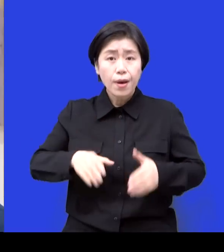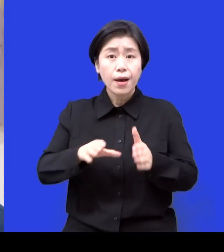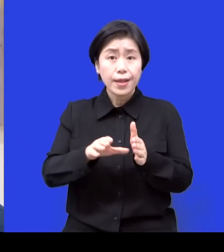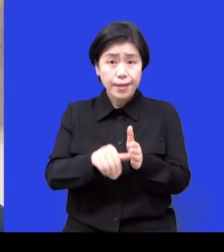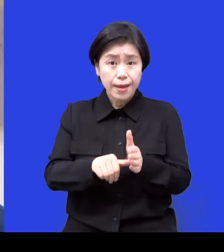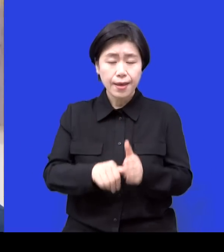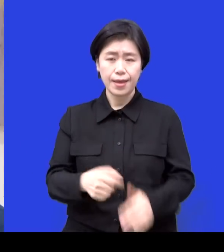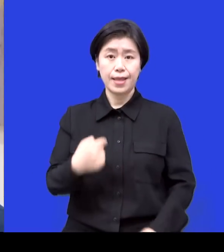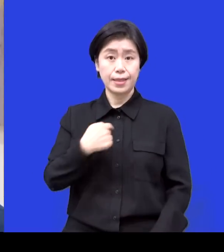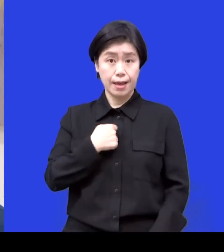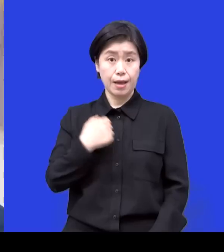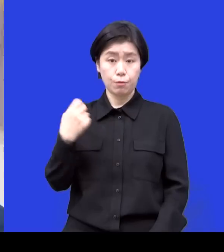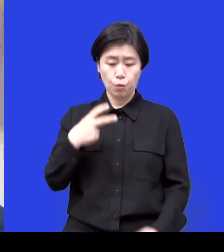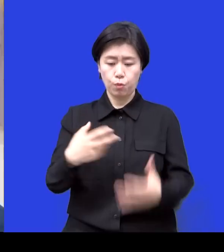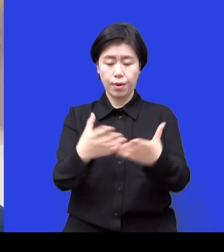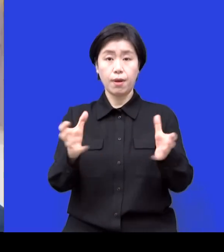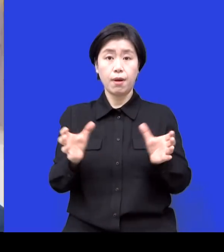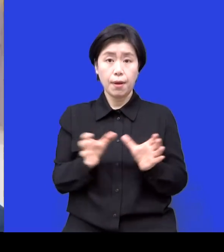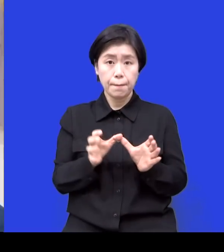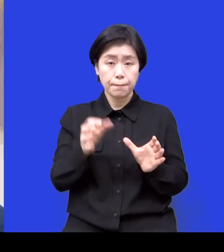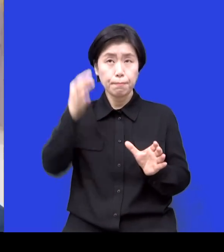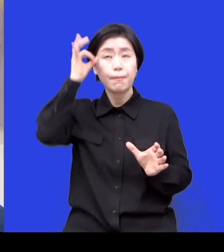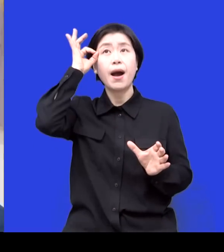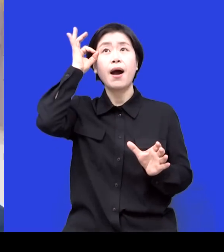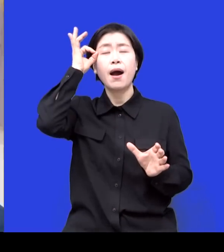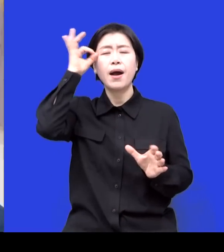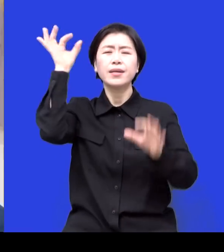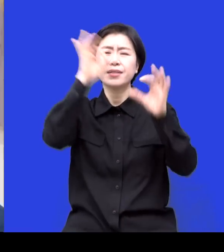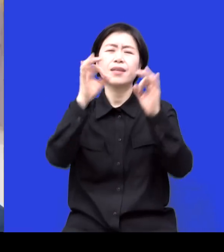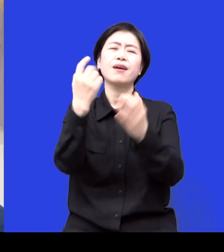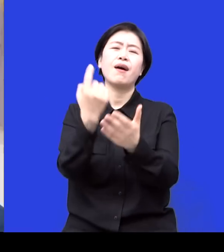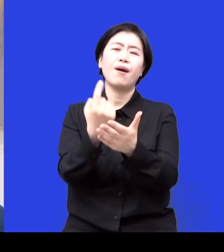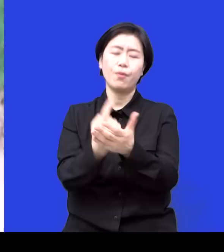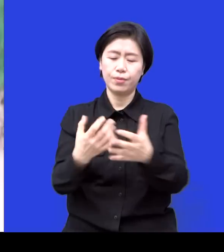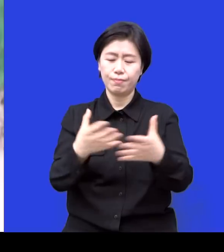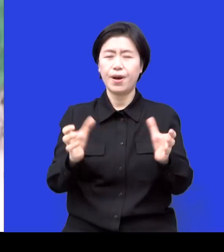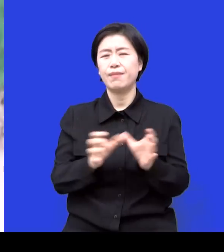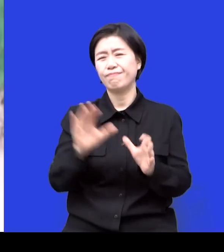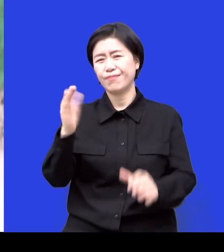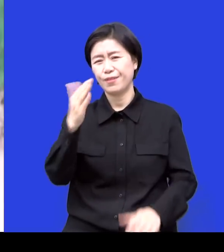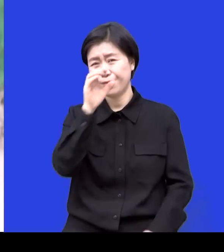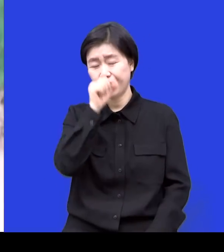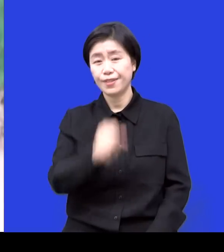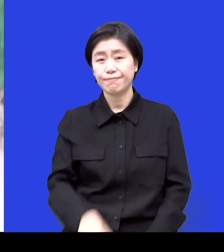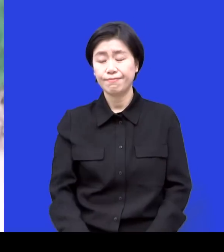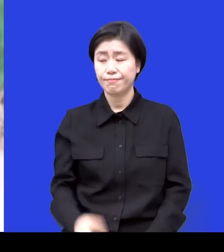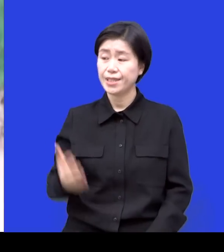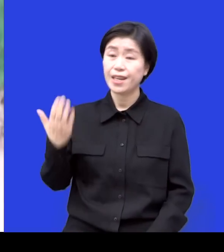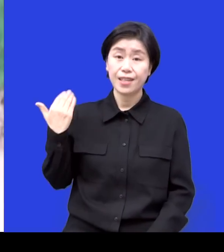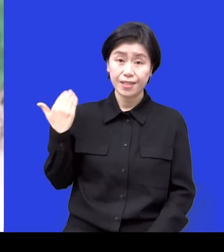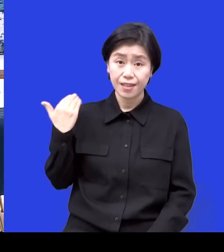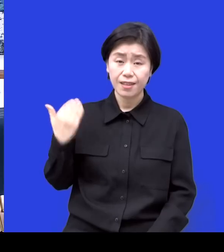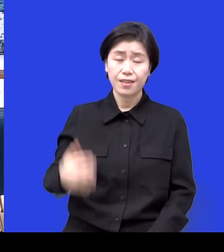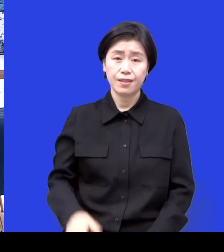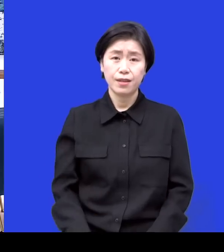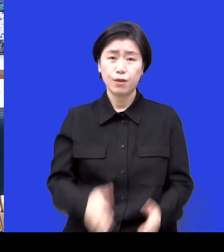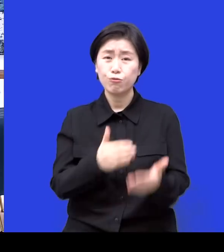혹은 엎드림을 상기시켜줄 수 있는 단체가 됐으면 좋겠어요. 얼마 전에 너무 안타까운